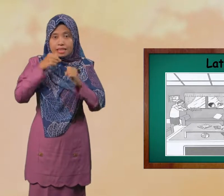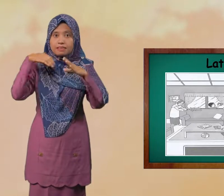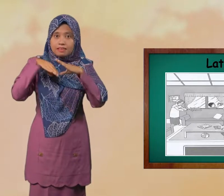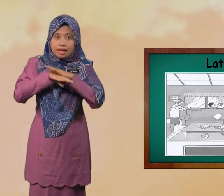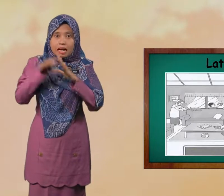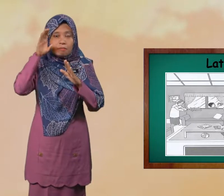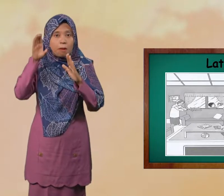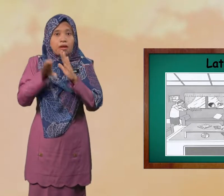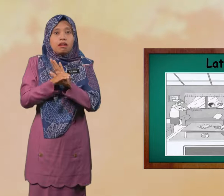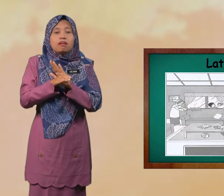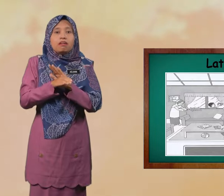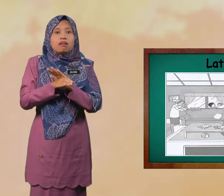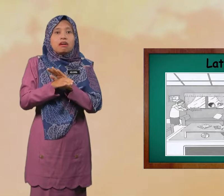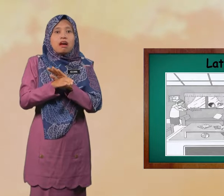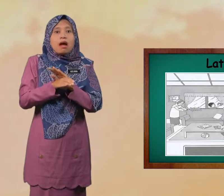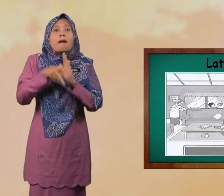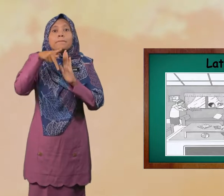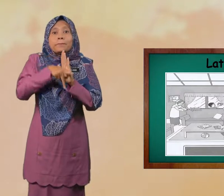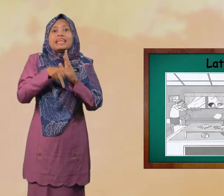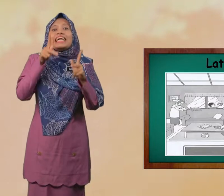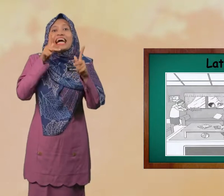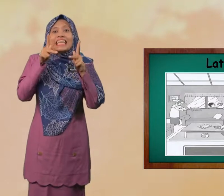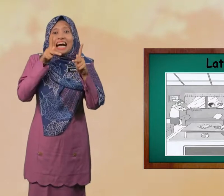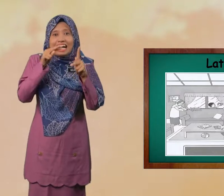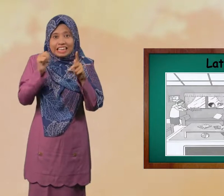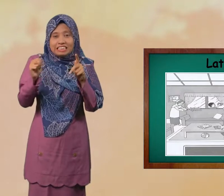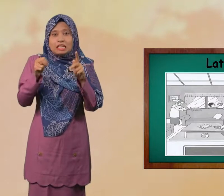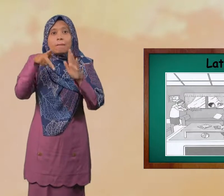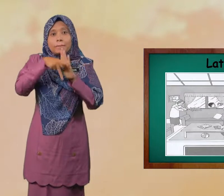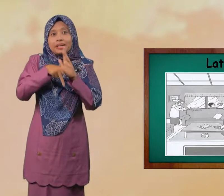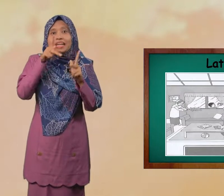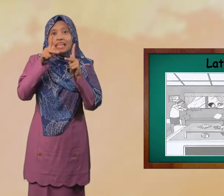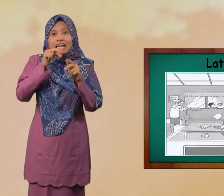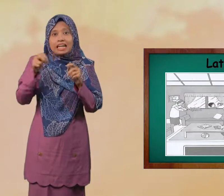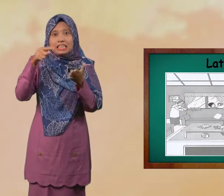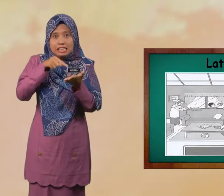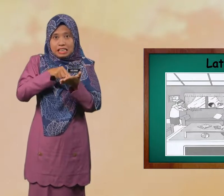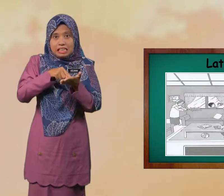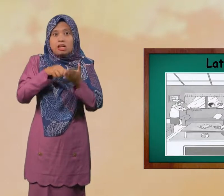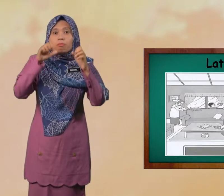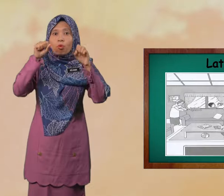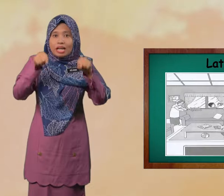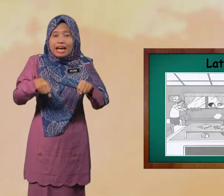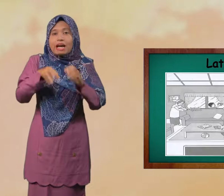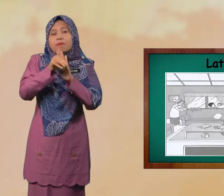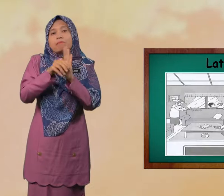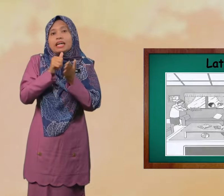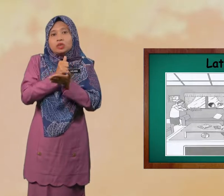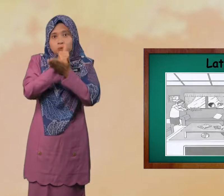Dalam Gambar Perkataan Perkataan Ini Boleh Membantu